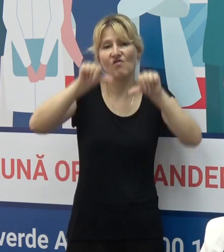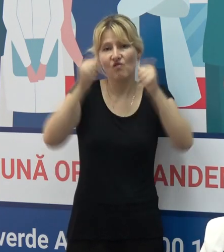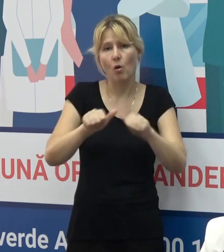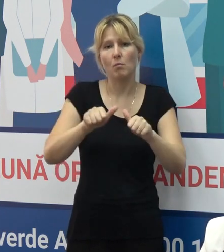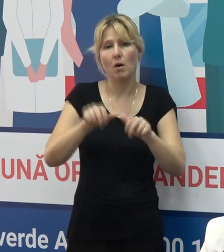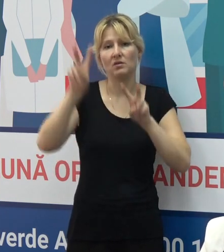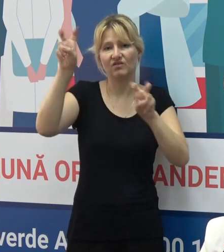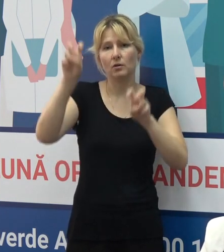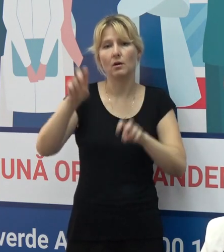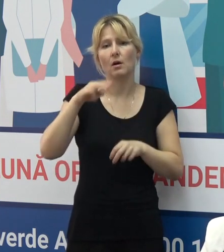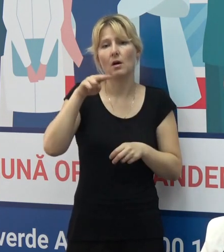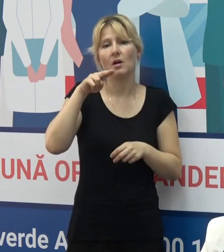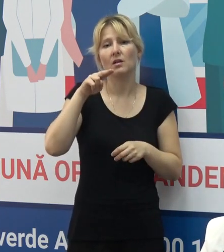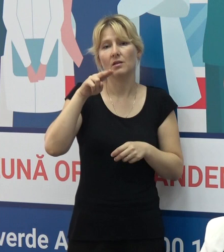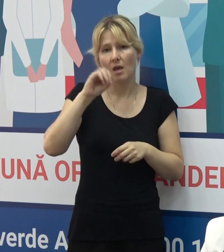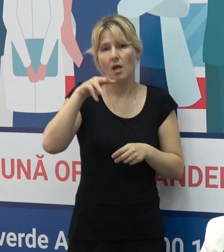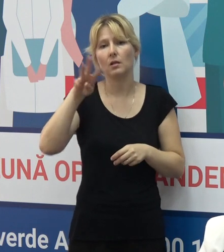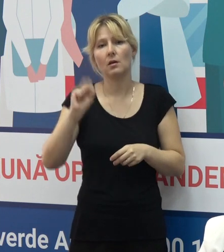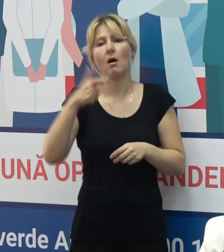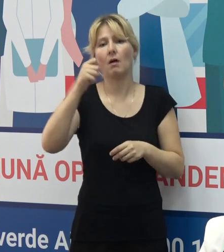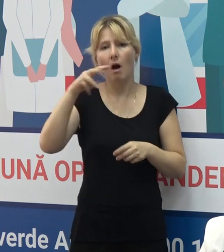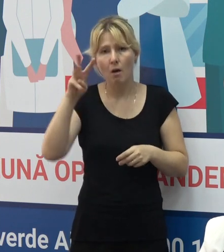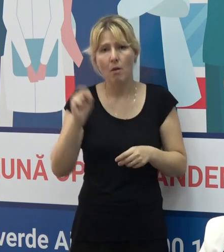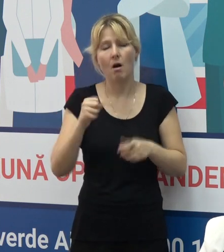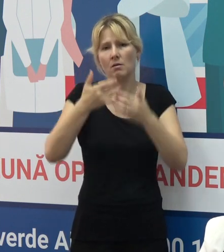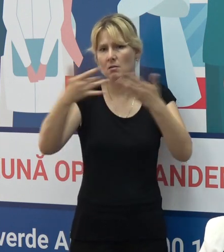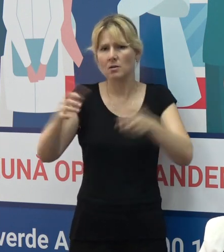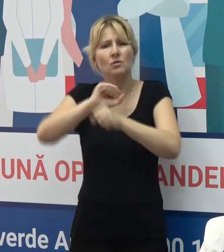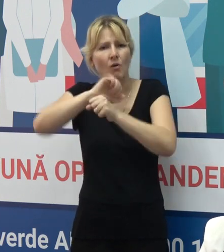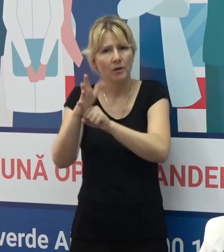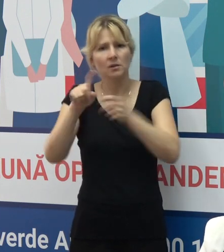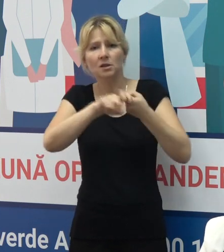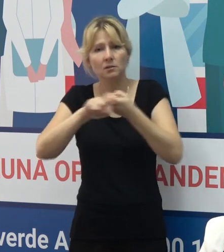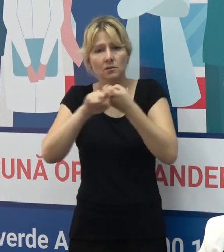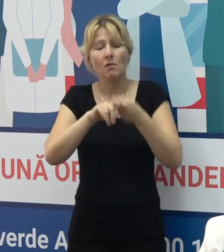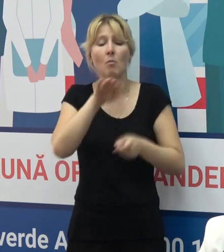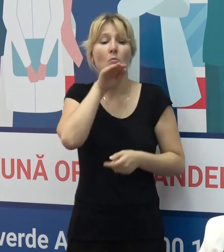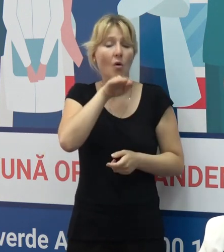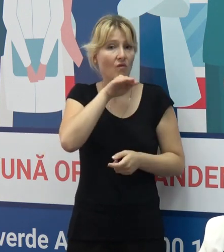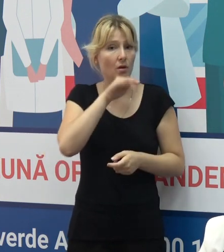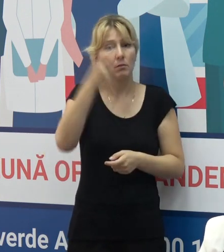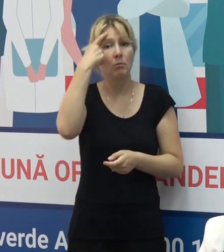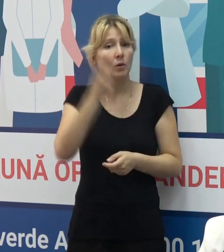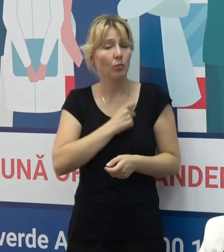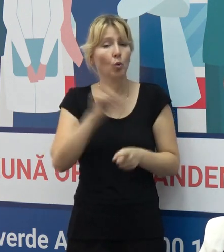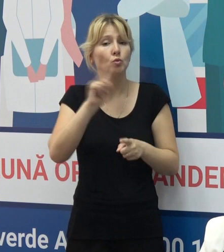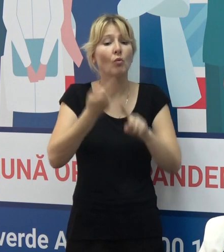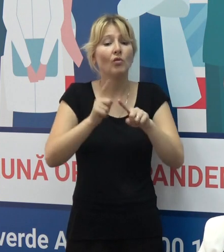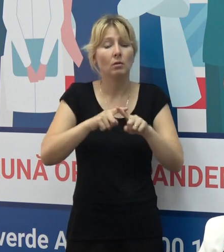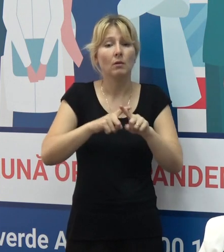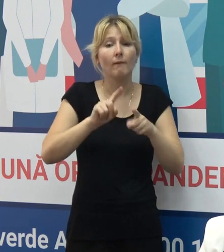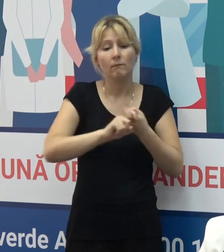dacă sunt cu tulpina Alfa, Gamma și Delta. Și experții ne atenționează că virusul